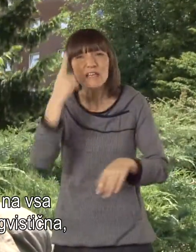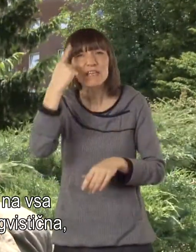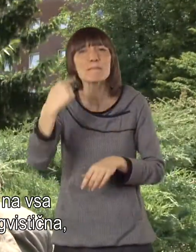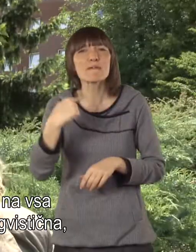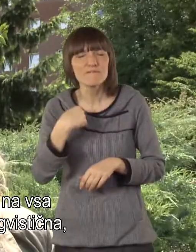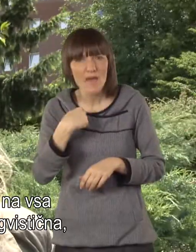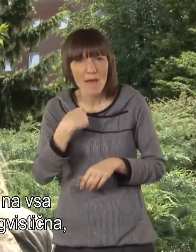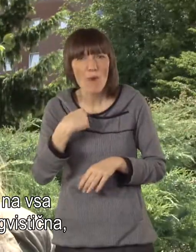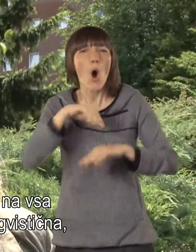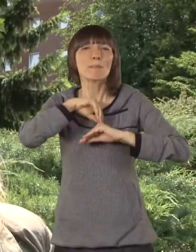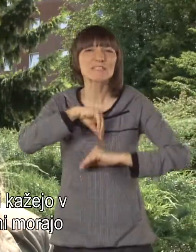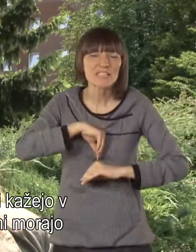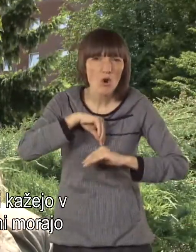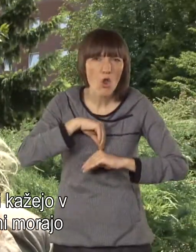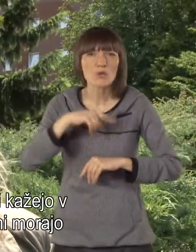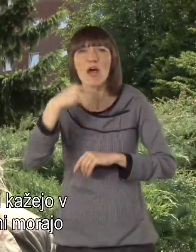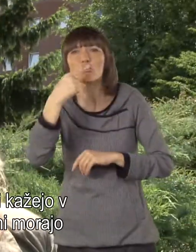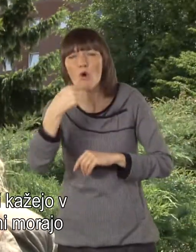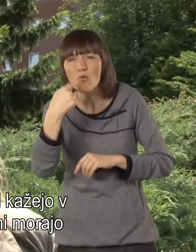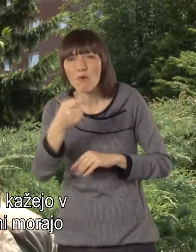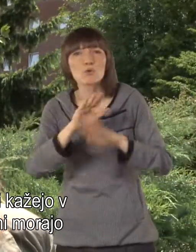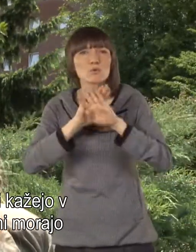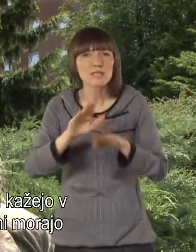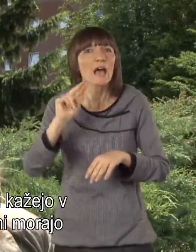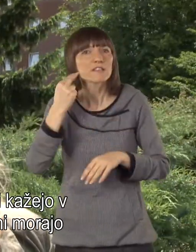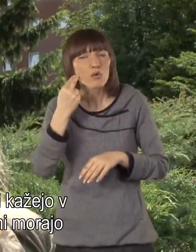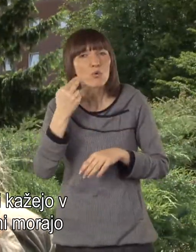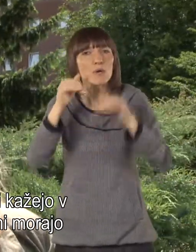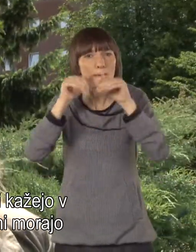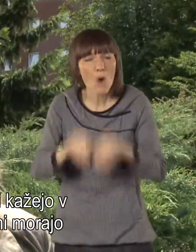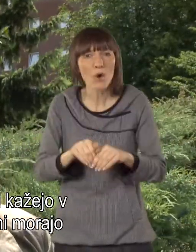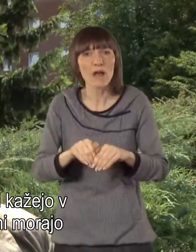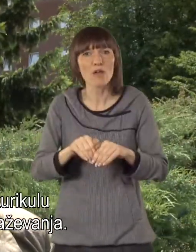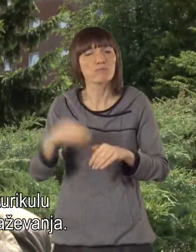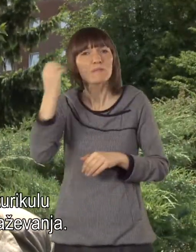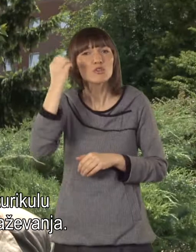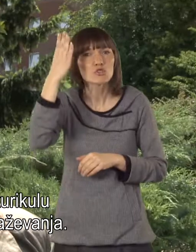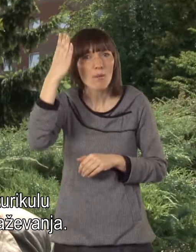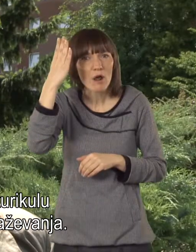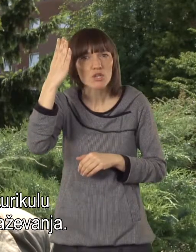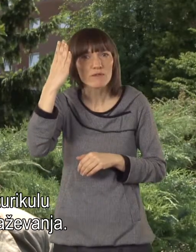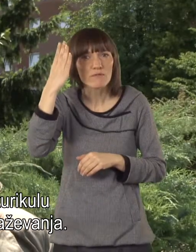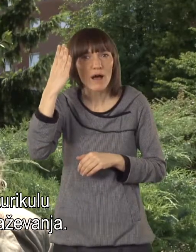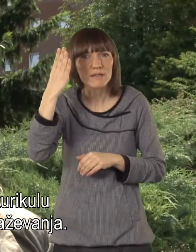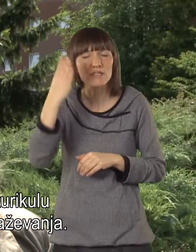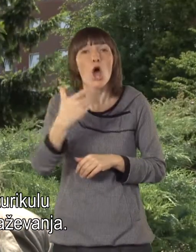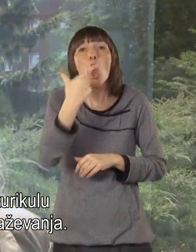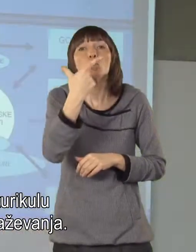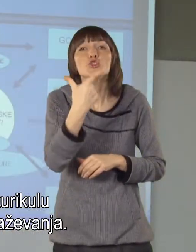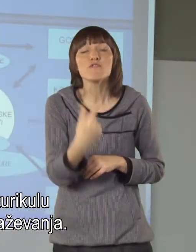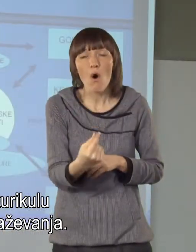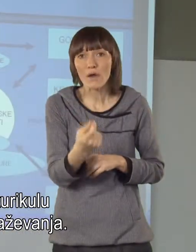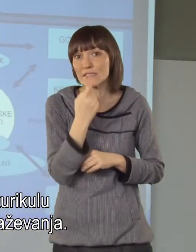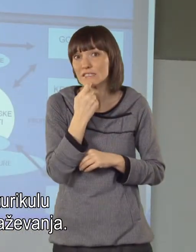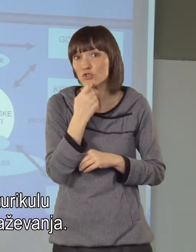spoznanja, neurolingvistična, psiholingvistična, ki kaže v to smer, da se gluhi morajo izobraževati morda po